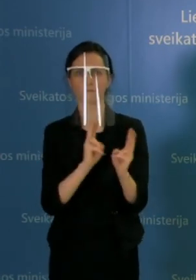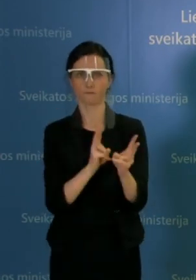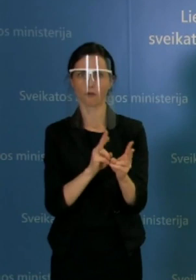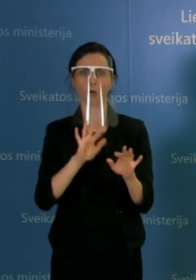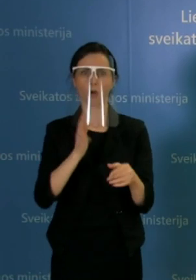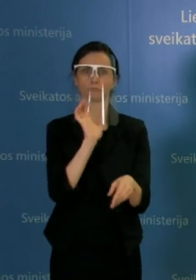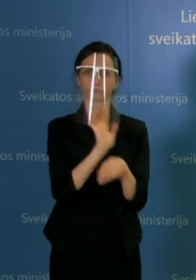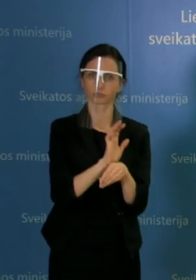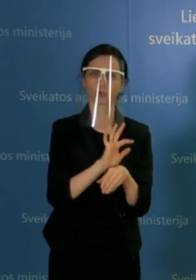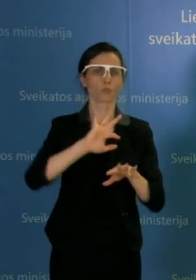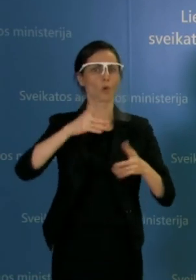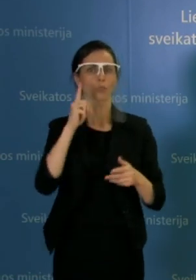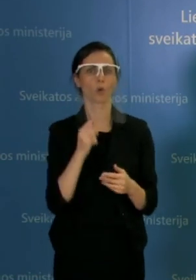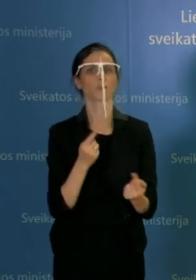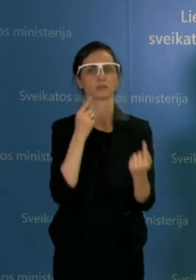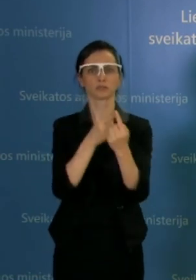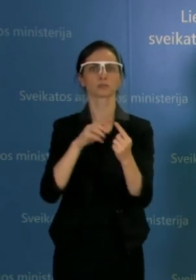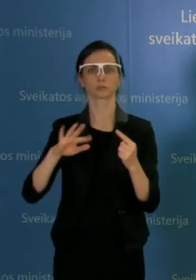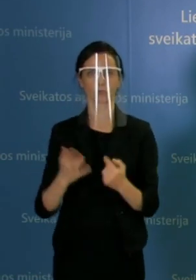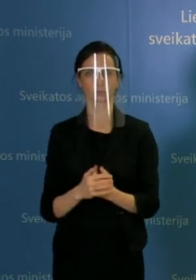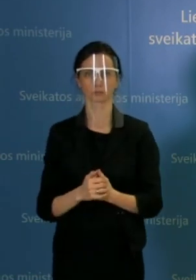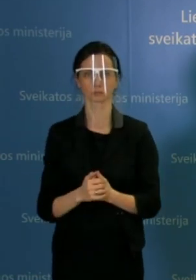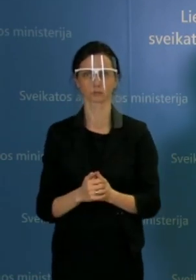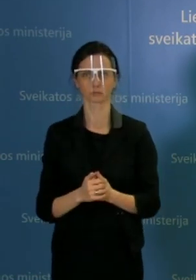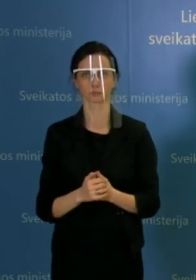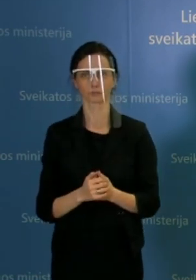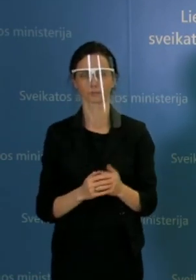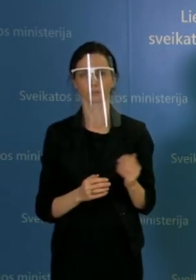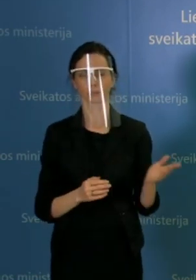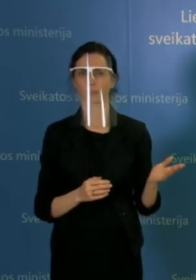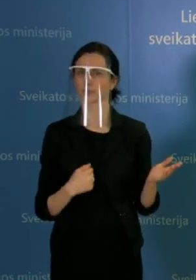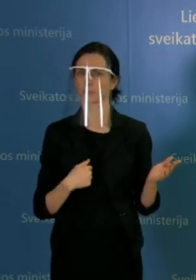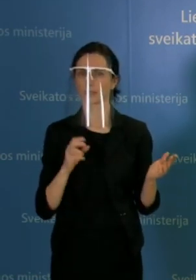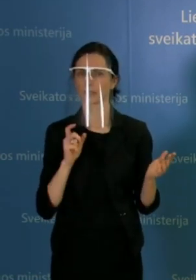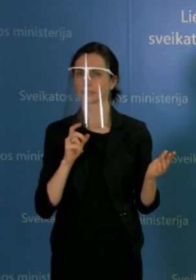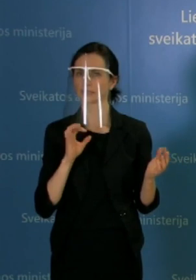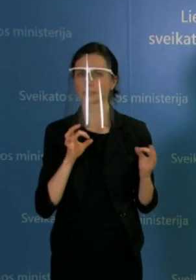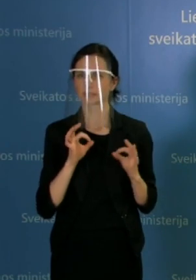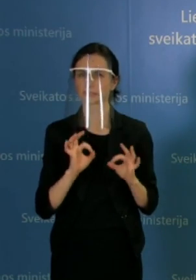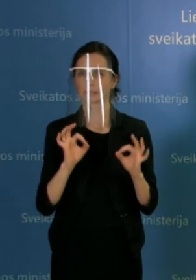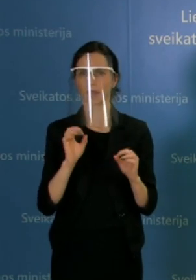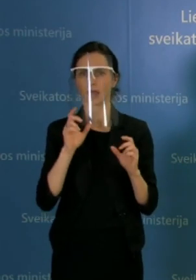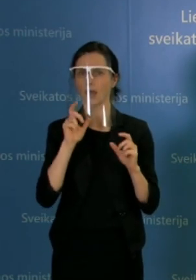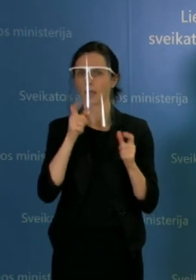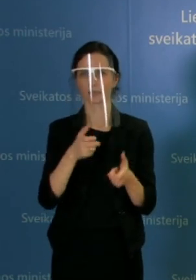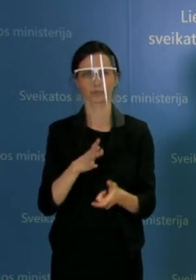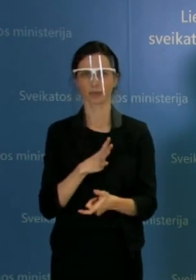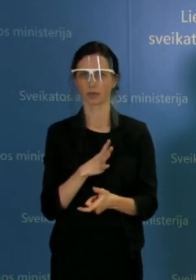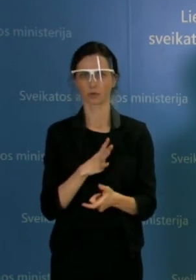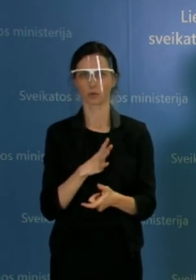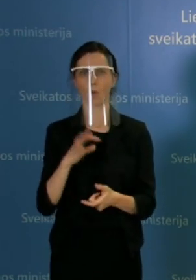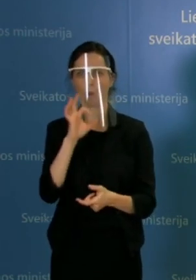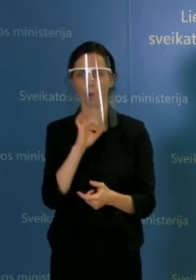įsakymų sėkiamo ir kiekis efektyvus? Reikėtų pasitikslinti, tikrai dabar negaliu atsakyti detaliai dėl